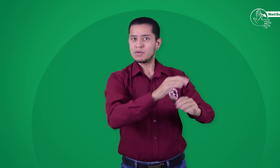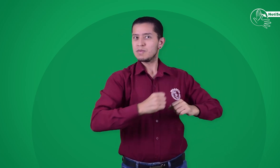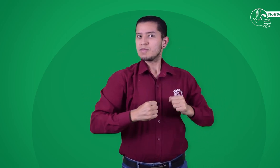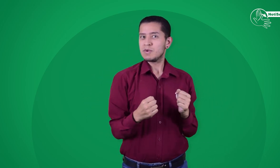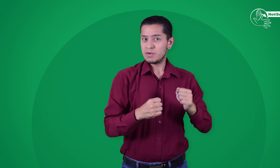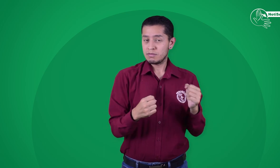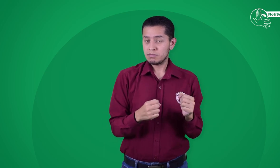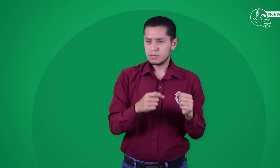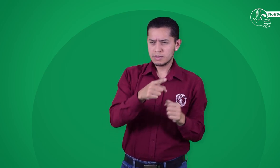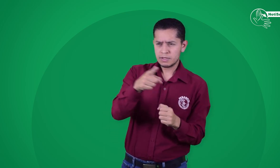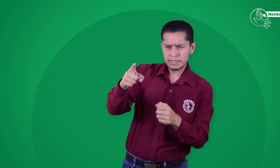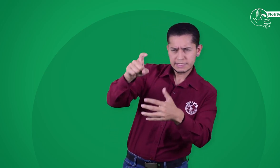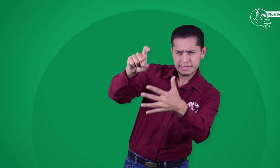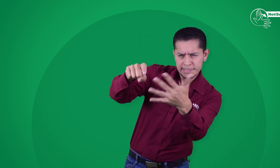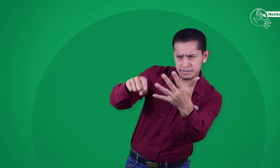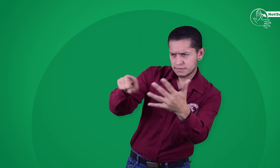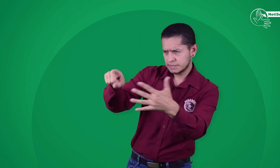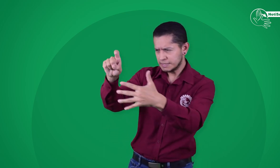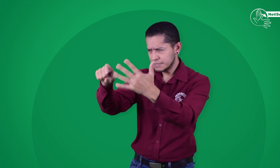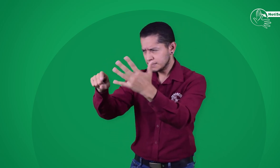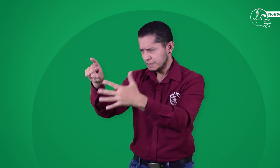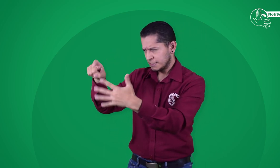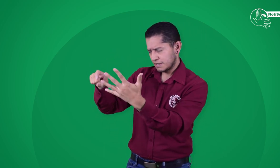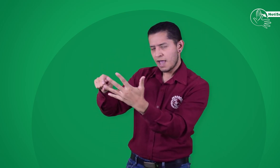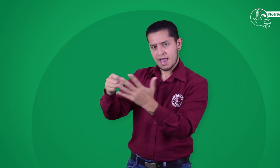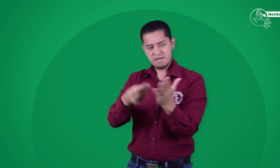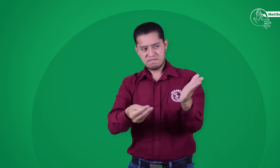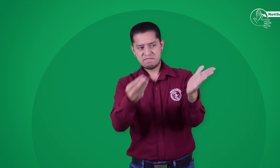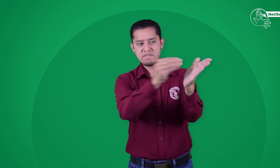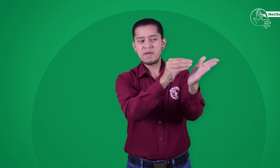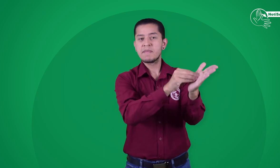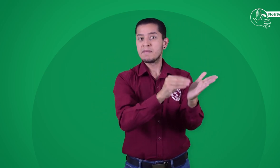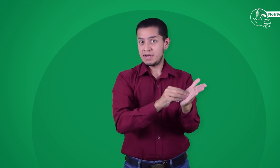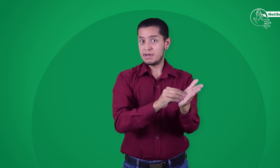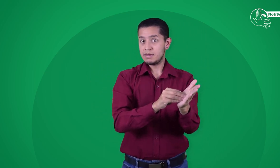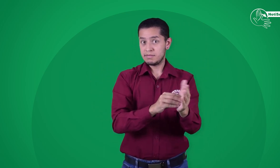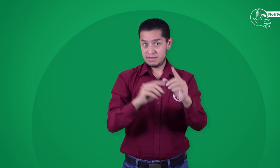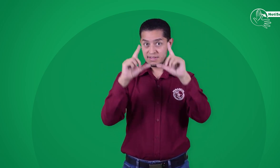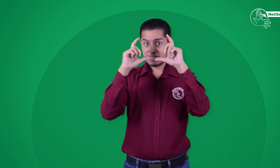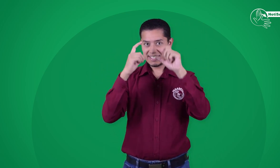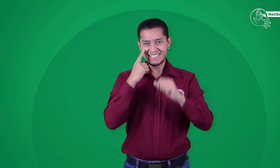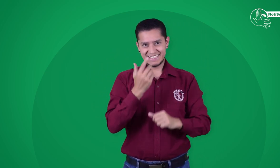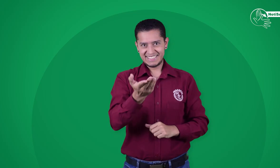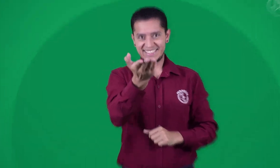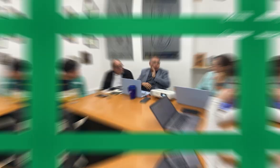y para que estén incluidas en el Plan de Desarrollo Distrital de Bogotá. Veamos algunas imágenes.